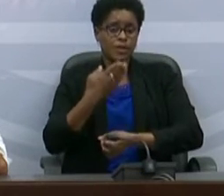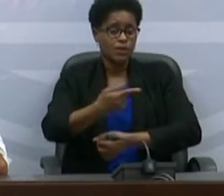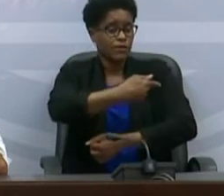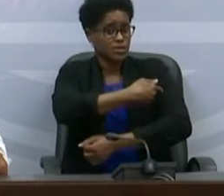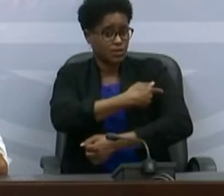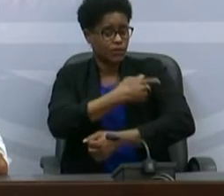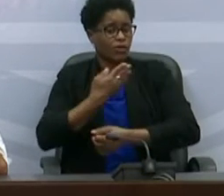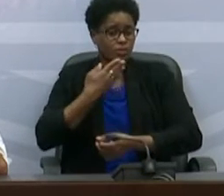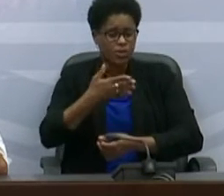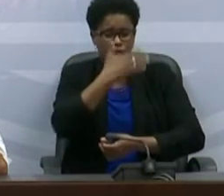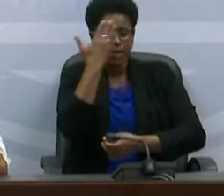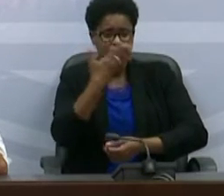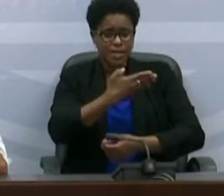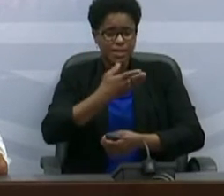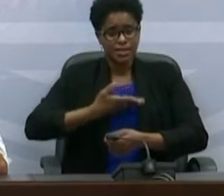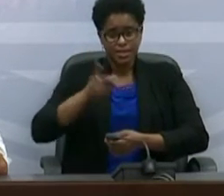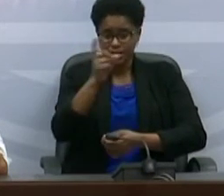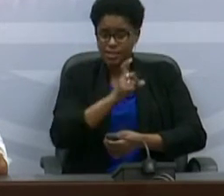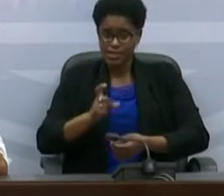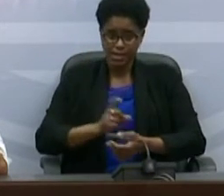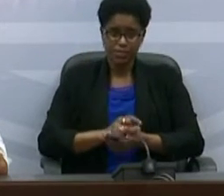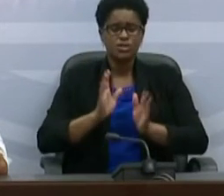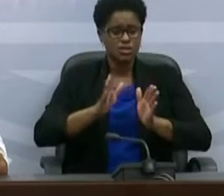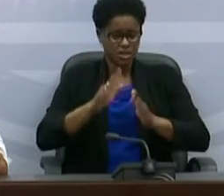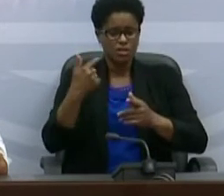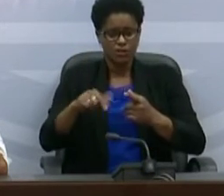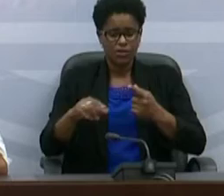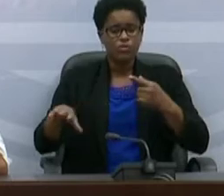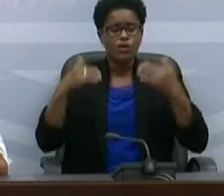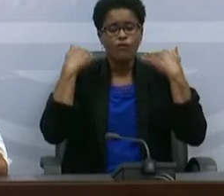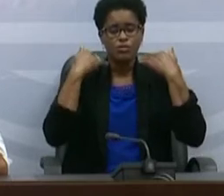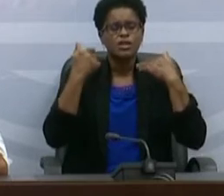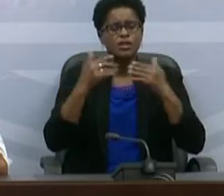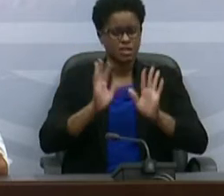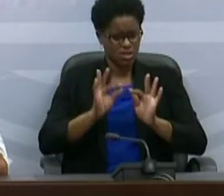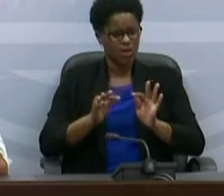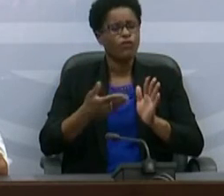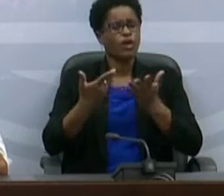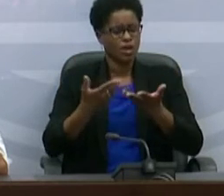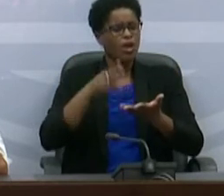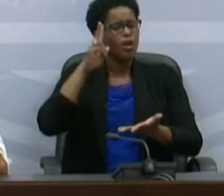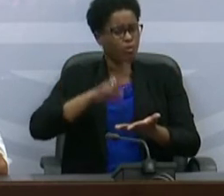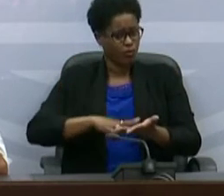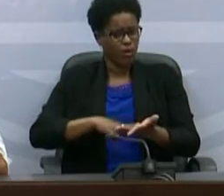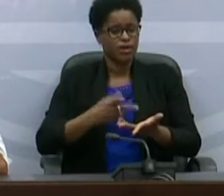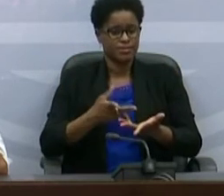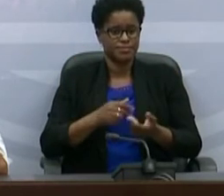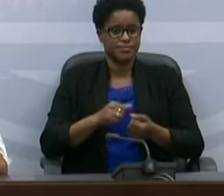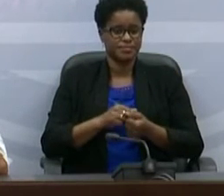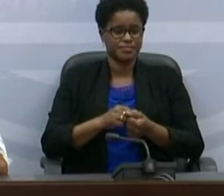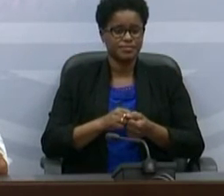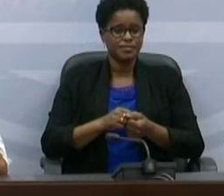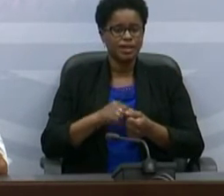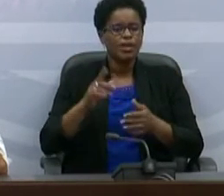submetido no dia 7 de dezembro e já tivemos a informação que foi aprovado. Portanto, a partir daí agora há as outras